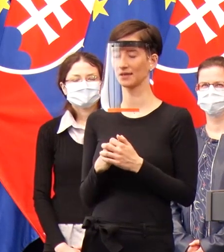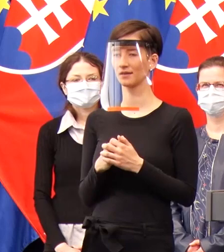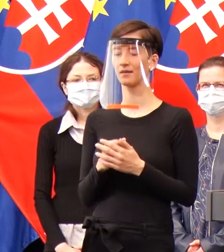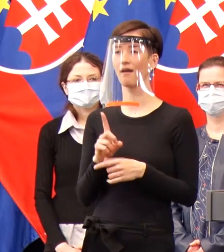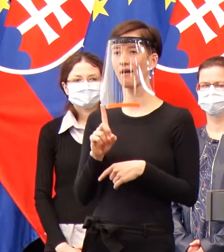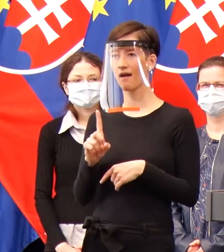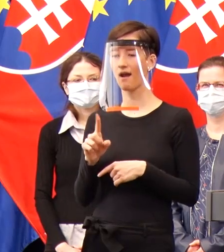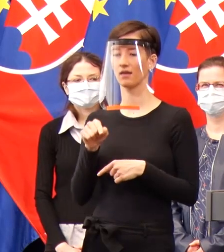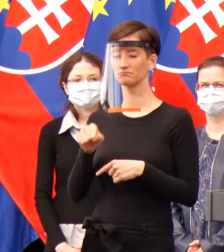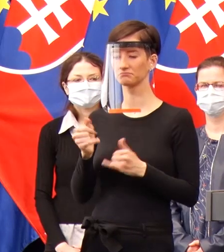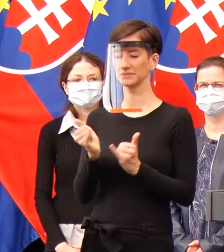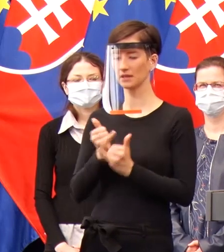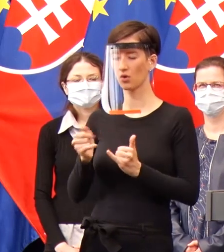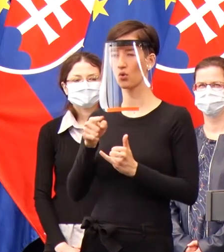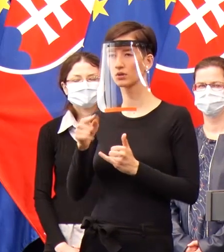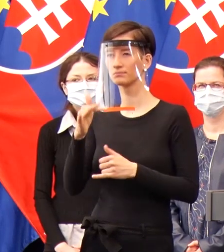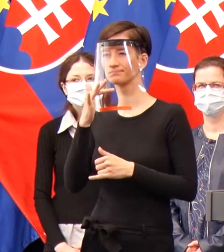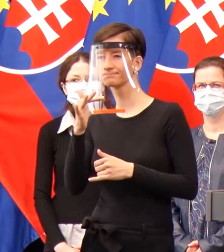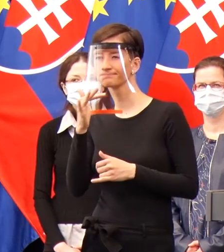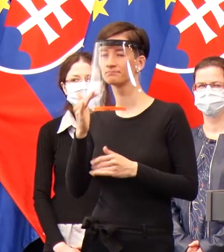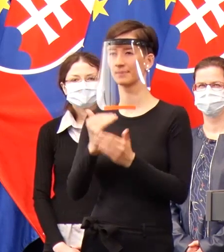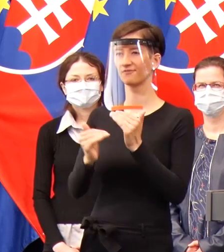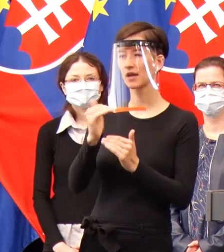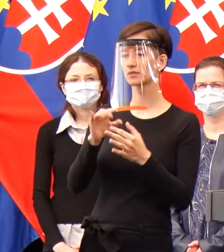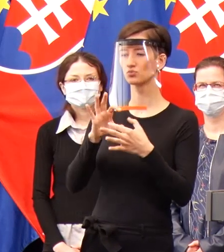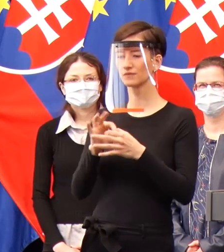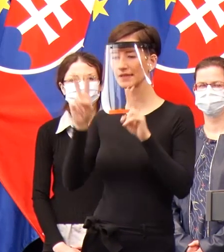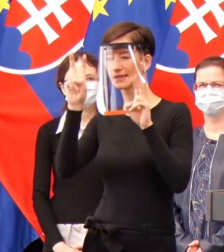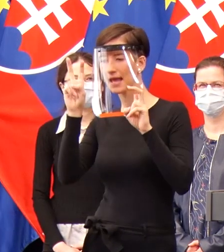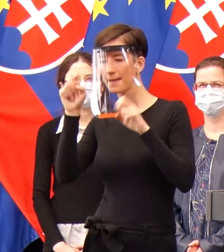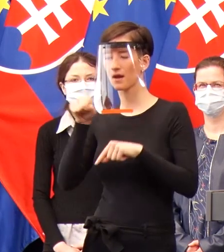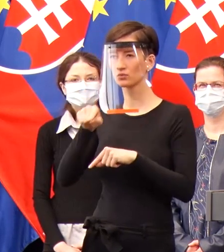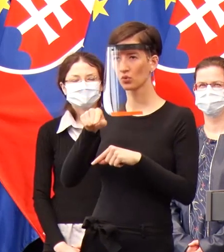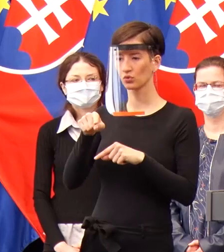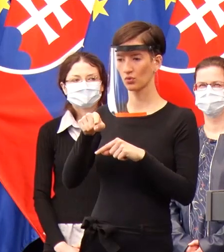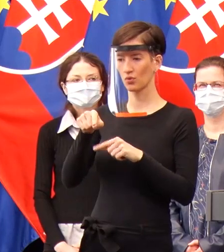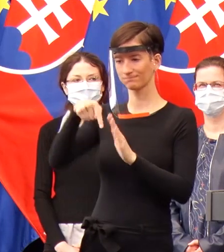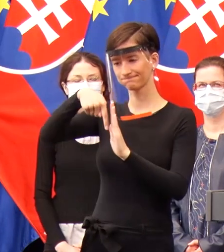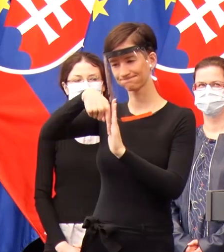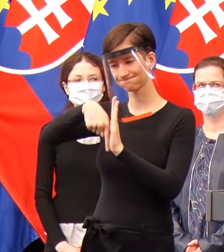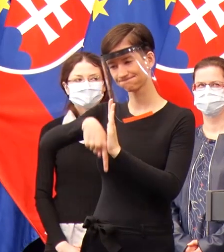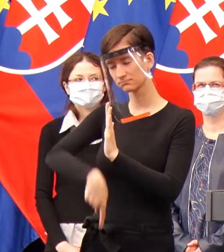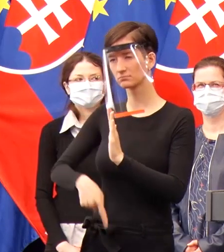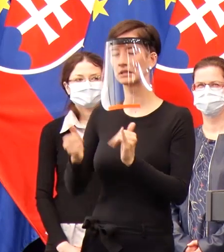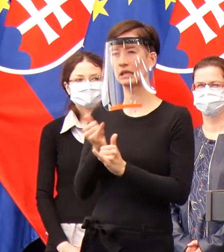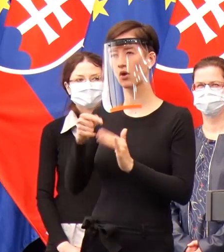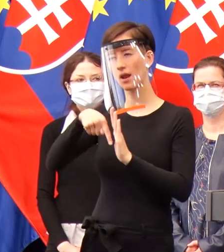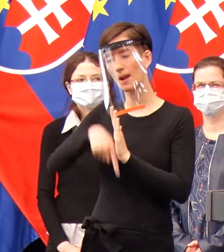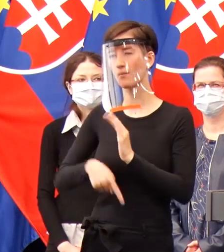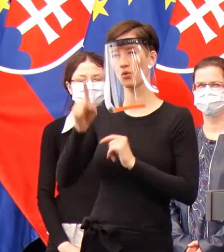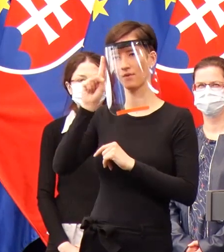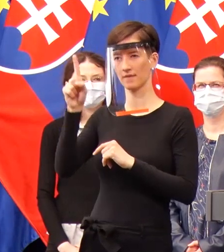rozprávajú viac otvorenie, tak človek naozaj vidí, že ako oni hlboko prenikajú do tej